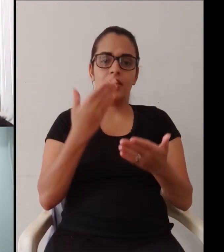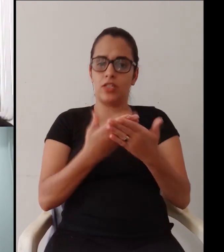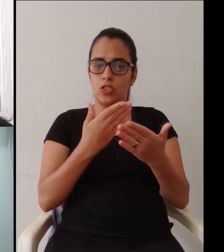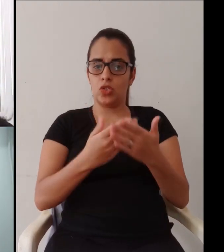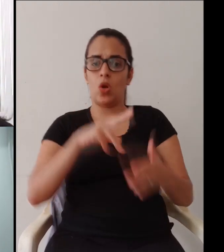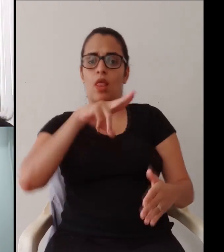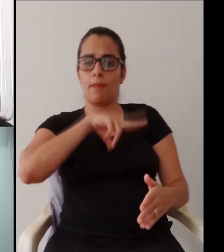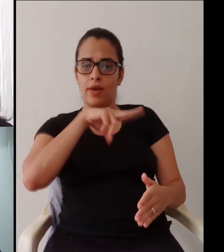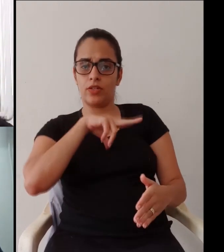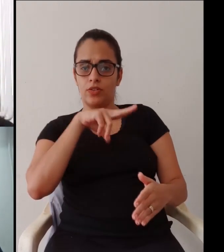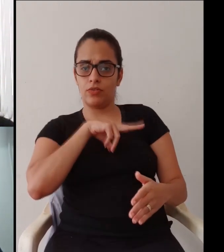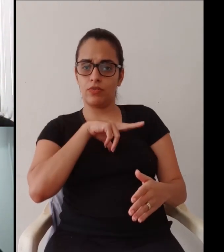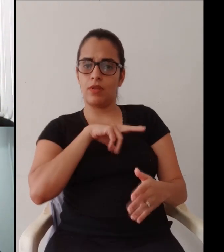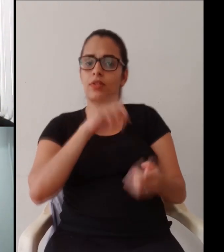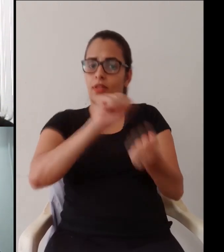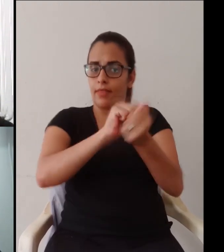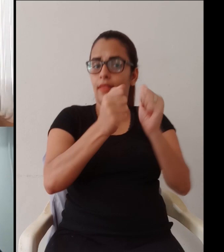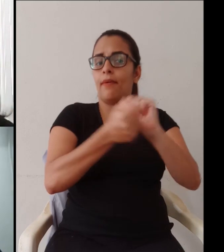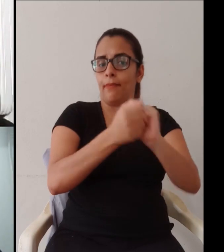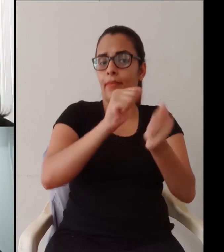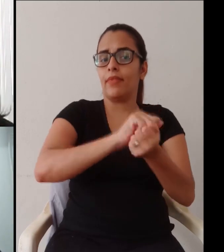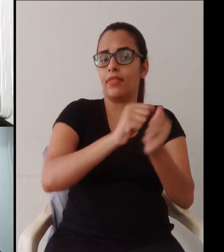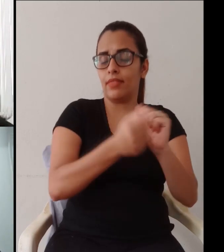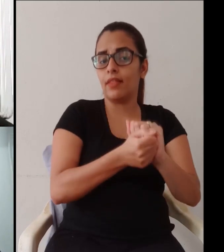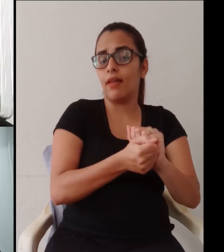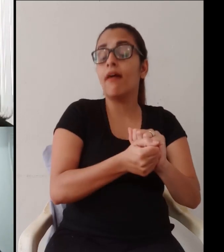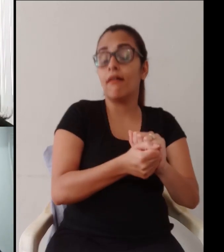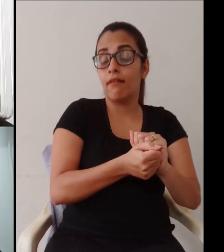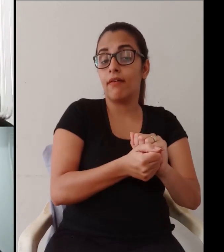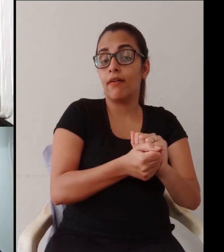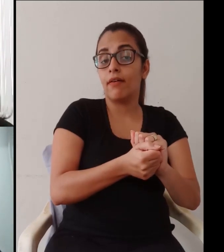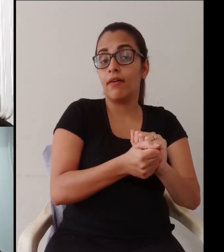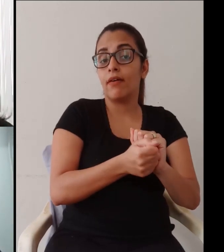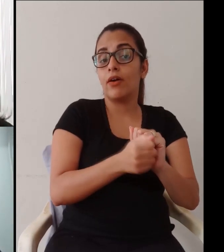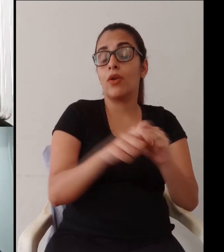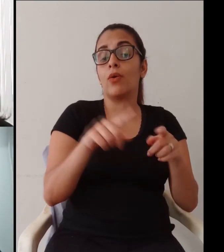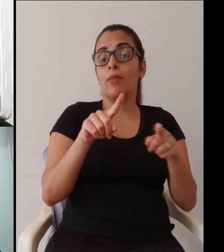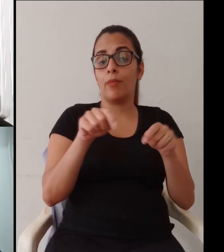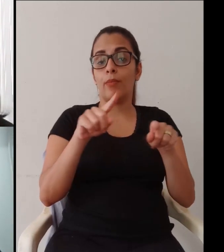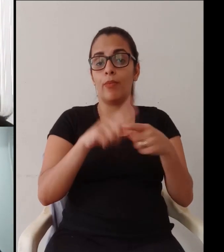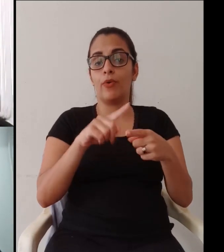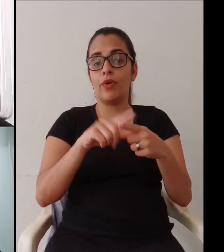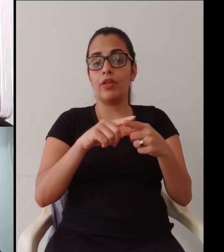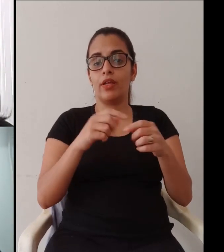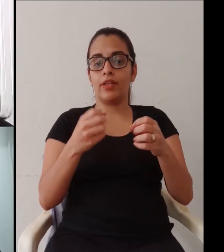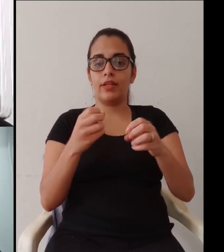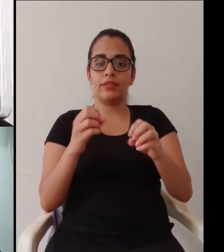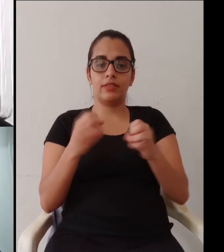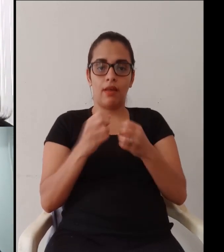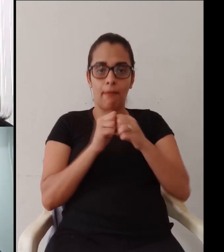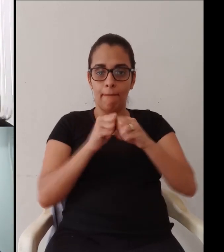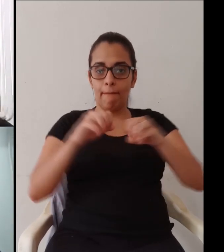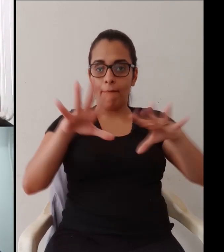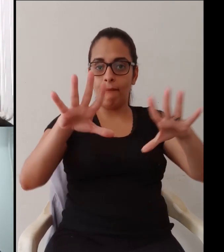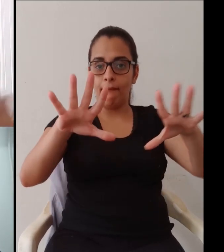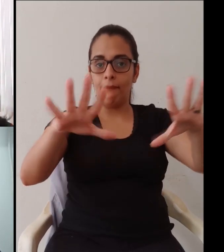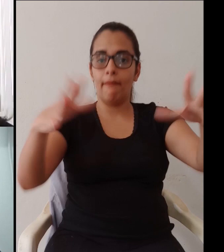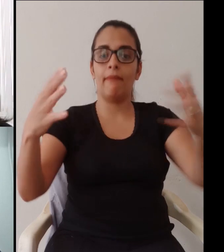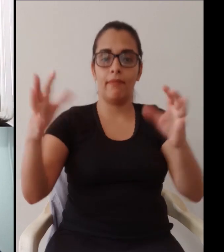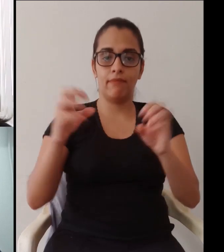gente precisa estar ciente dessa diferença. que tiveram